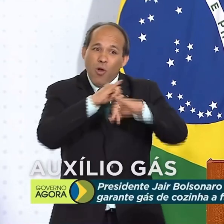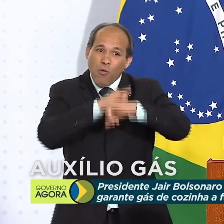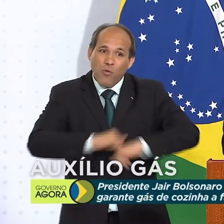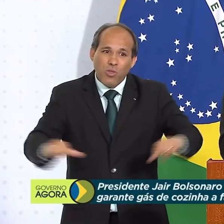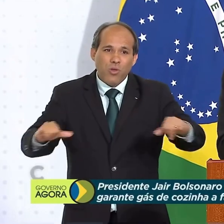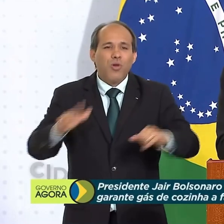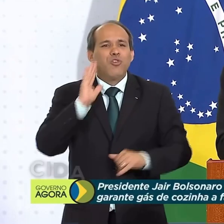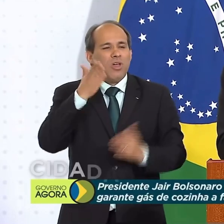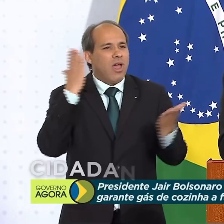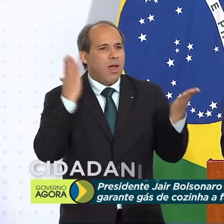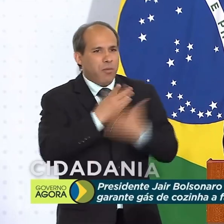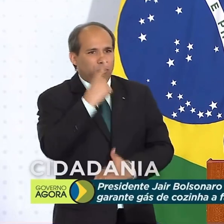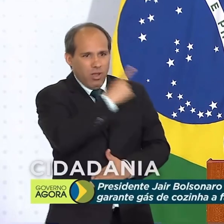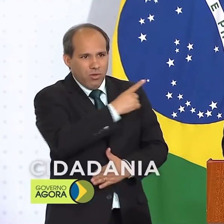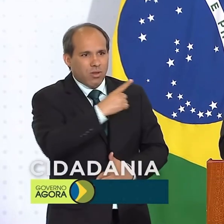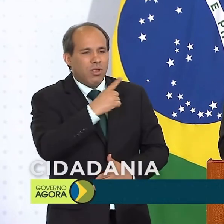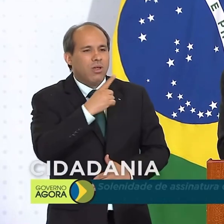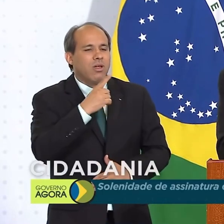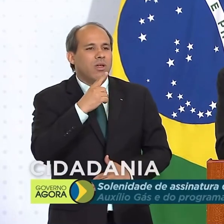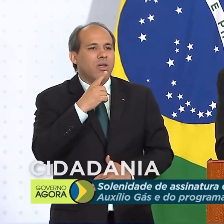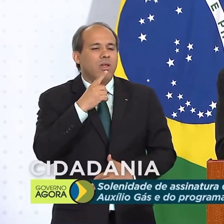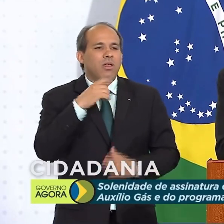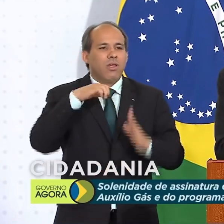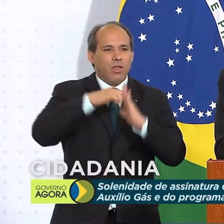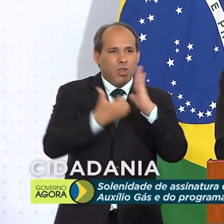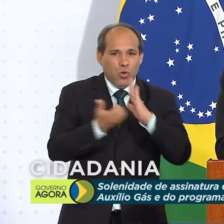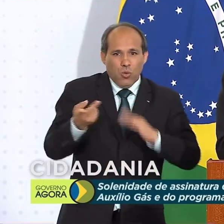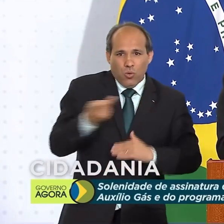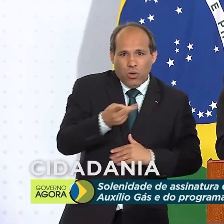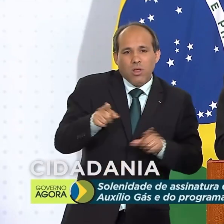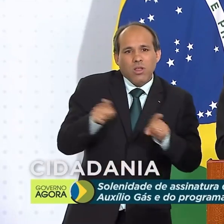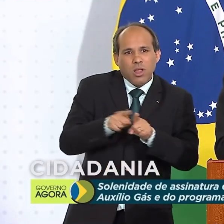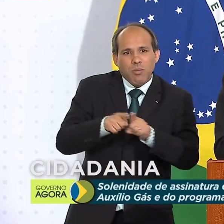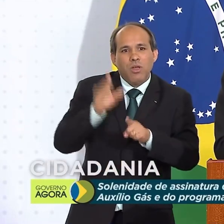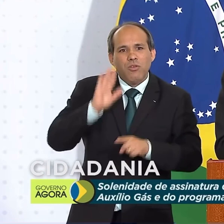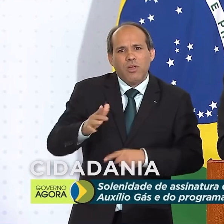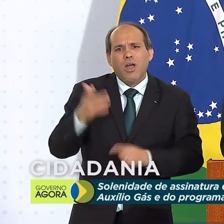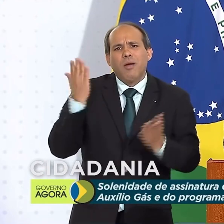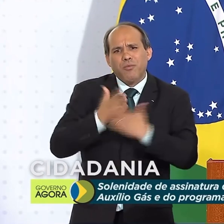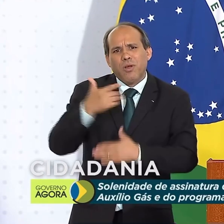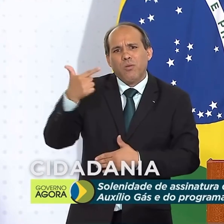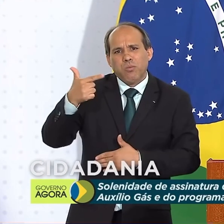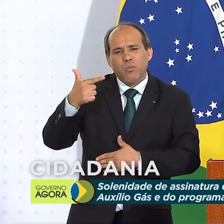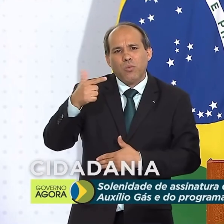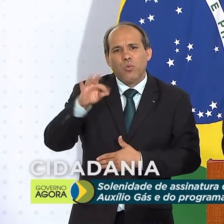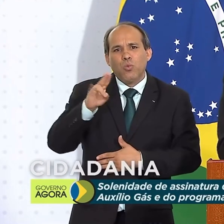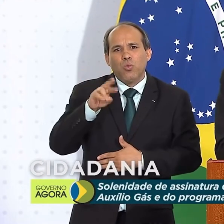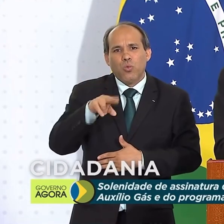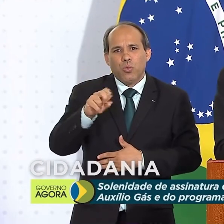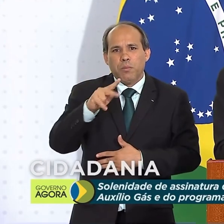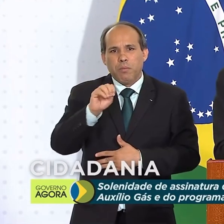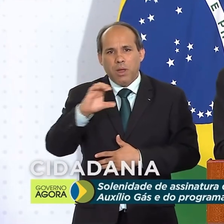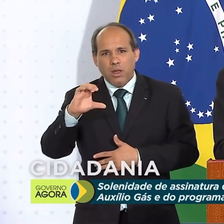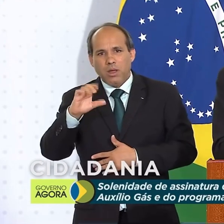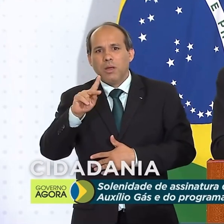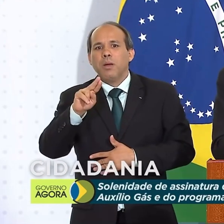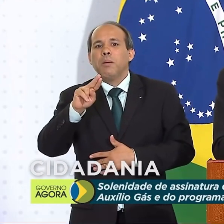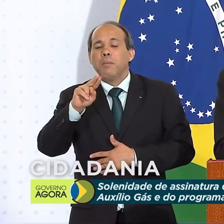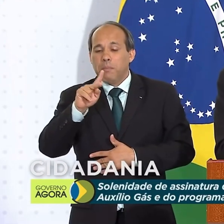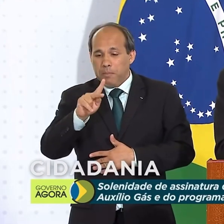Depois de passar pela Câmara, do Senado Federal, a aprovação já em segundo turno da PEC dos Precatórios.